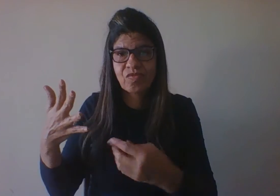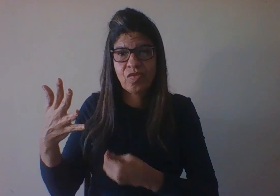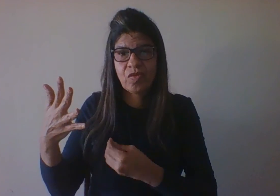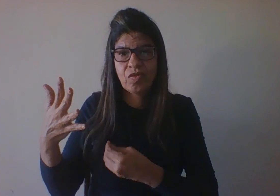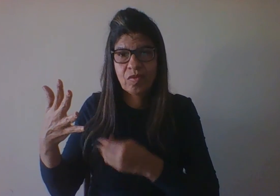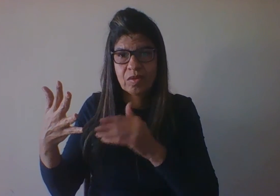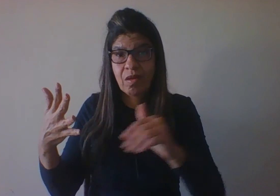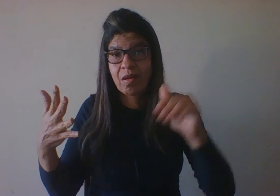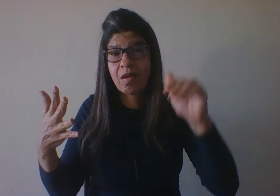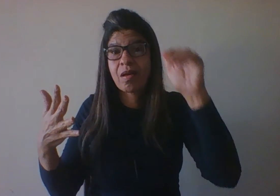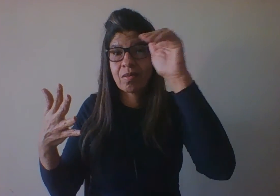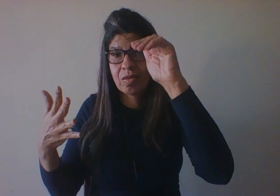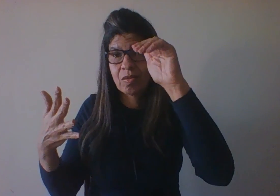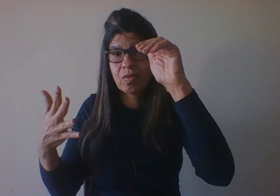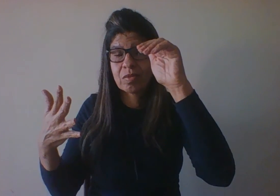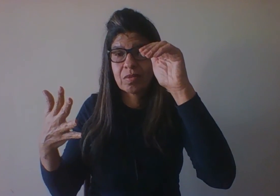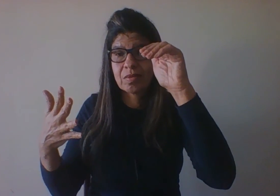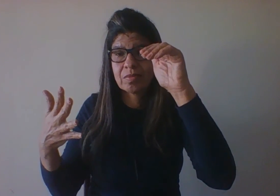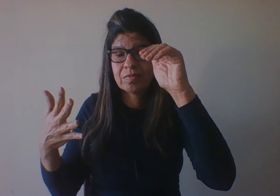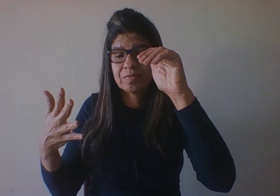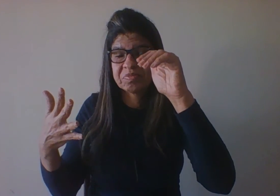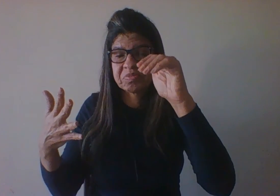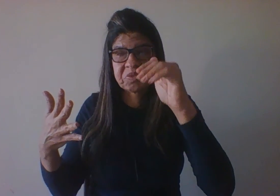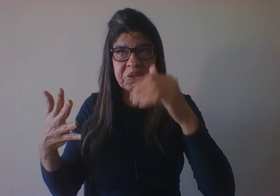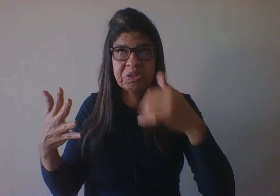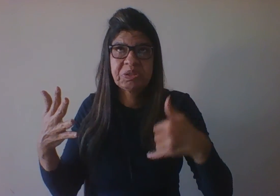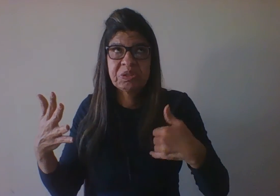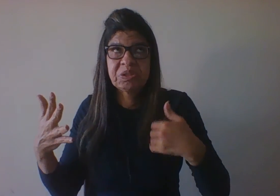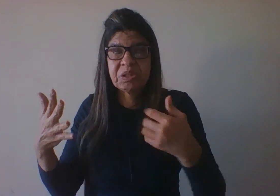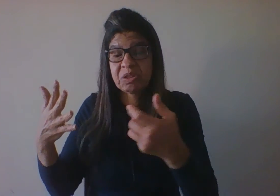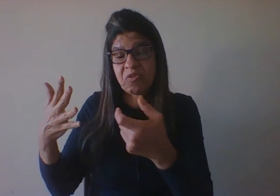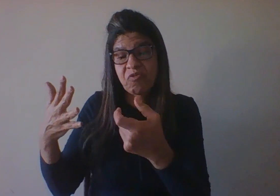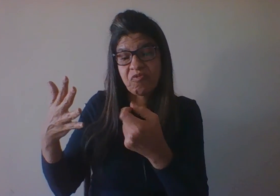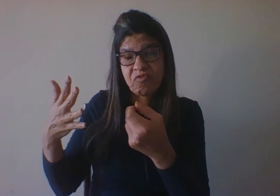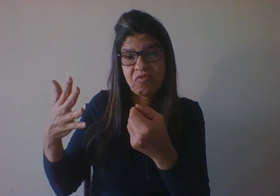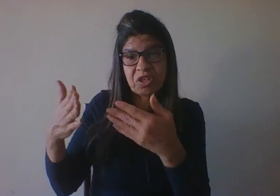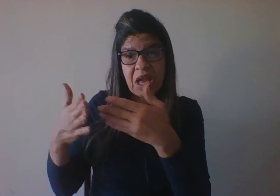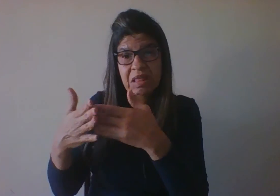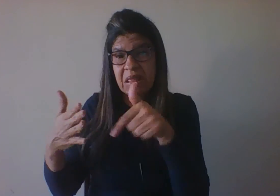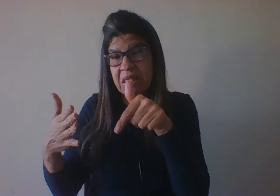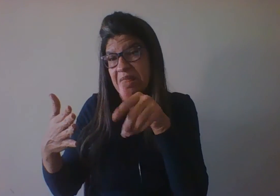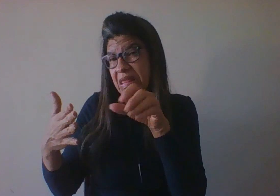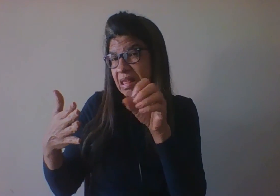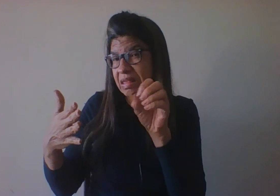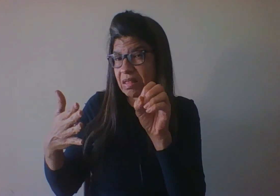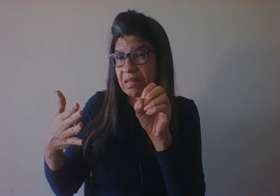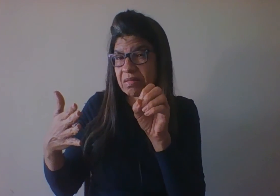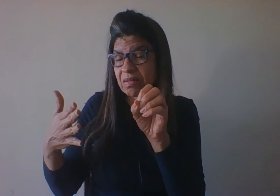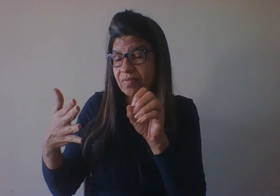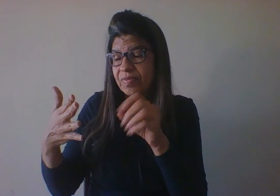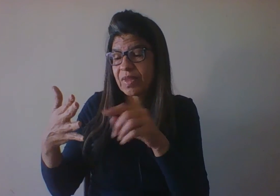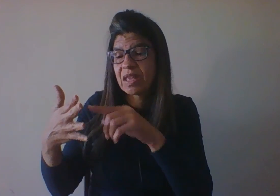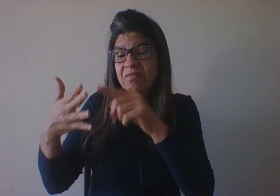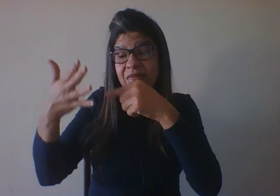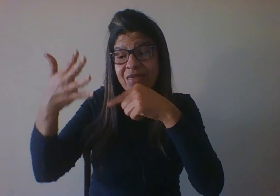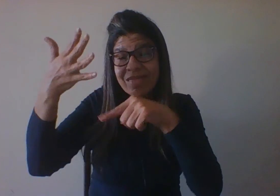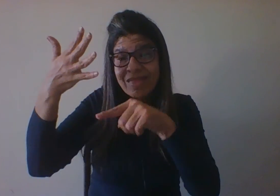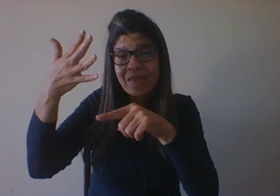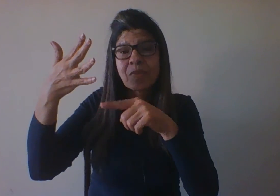até os 65 anos ou a 70 anos, e a velhice, que vai ser a partir aproximadamente dos